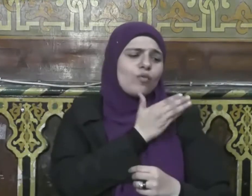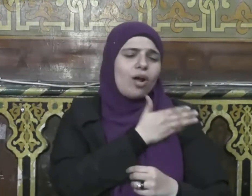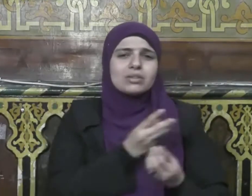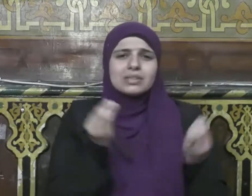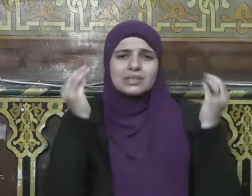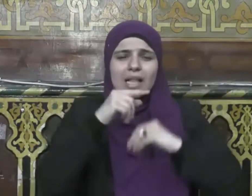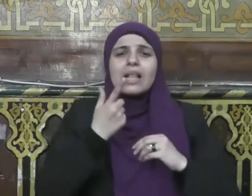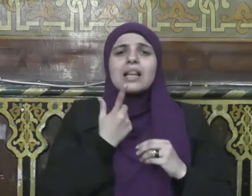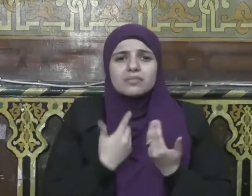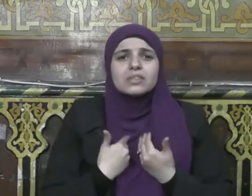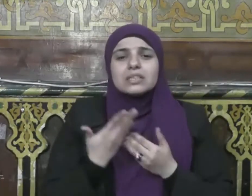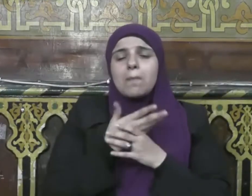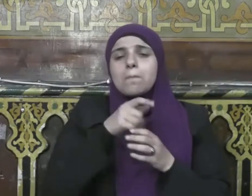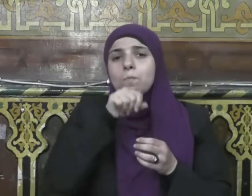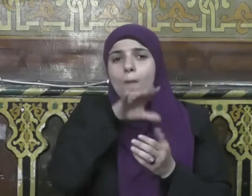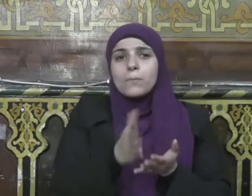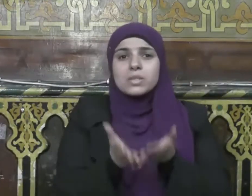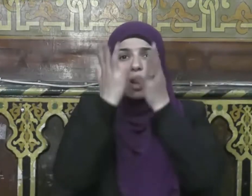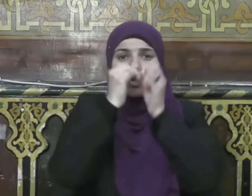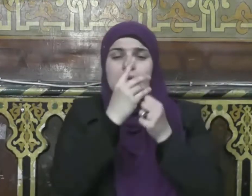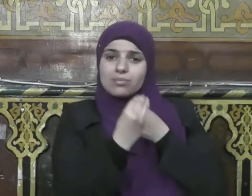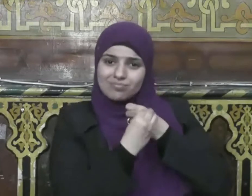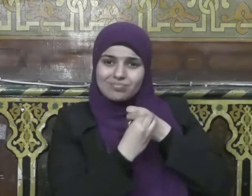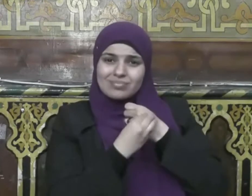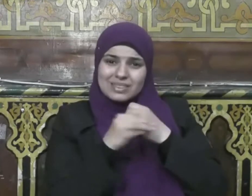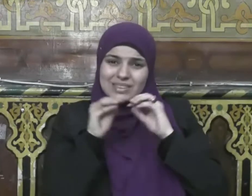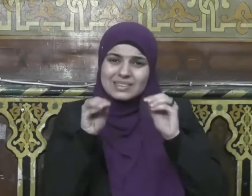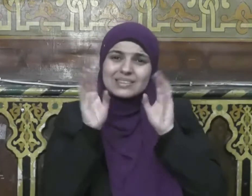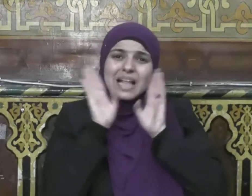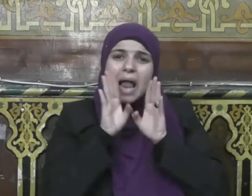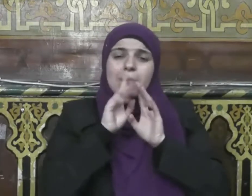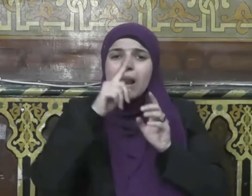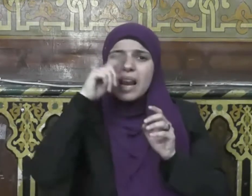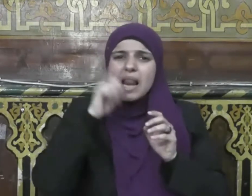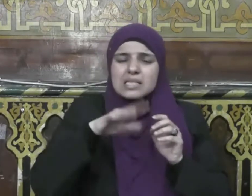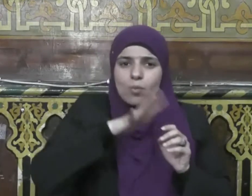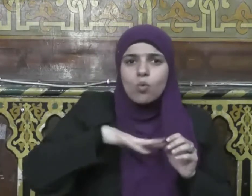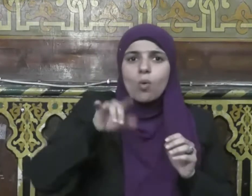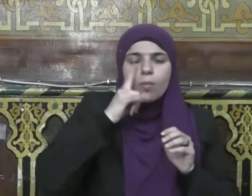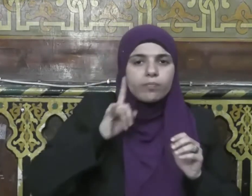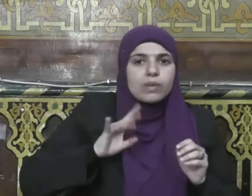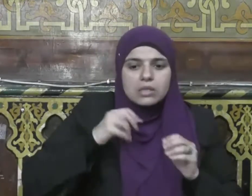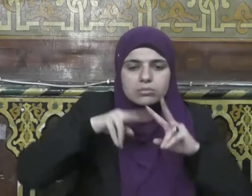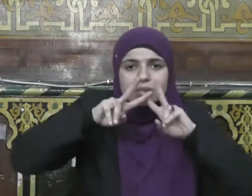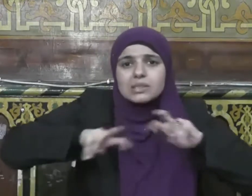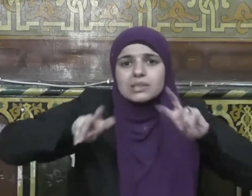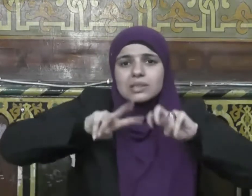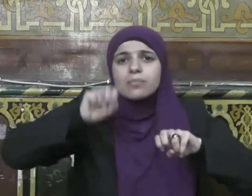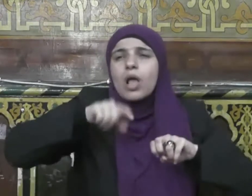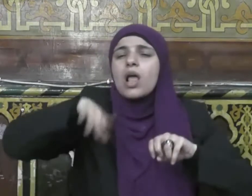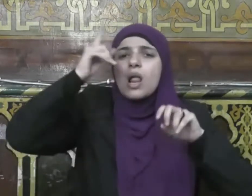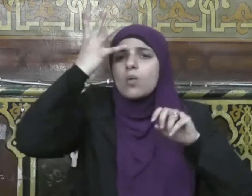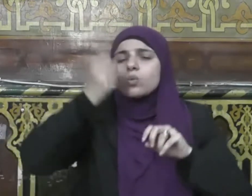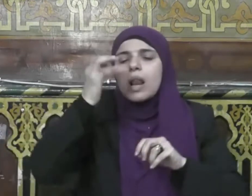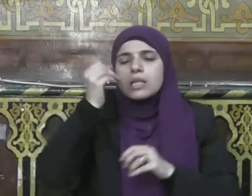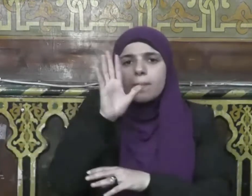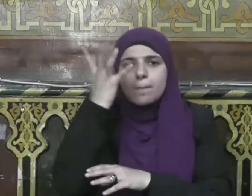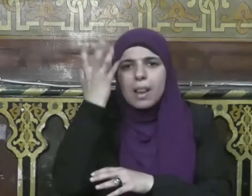تحرّ ليلة القدر في الوتر من العشر الأواخر لما فيها من كثرة